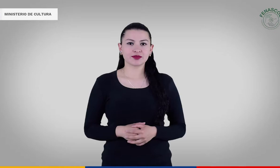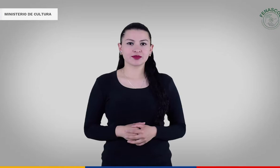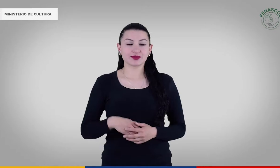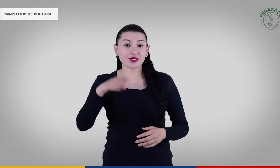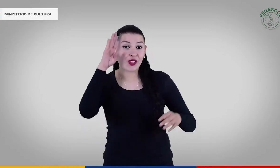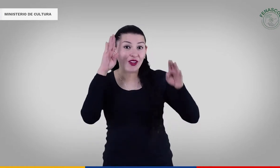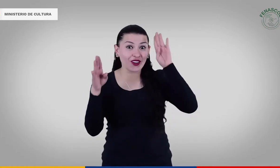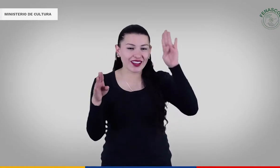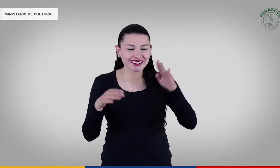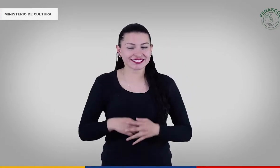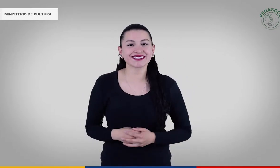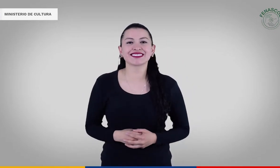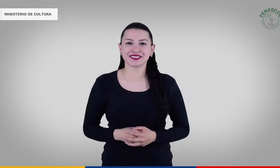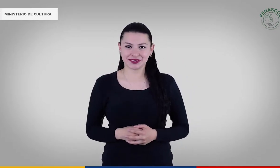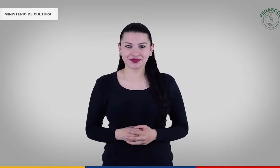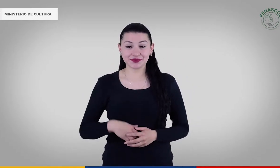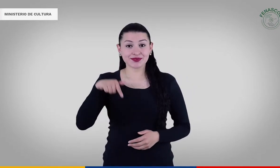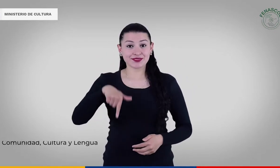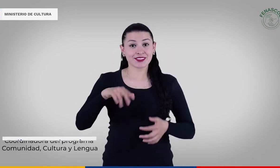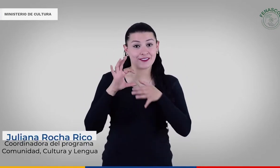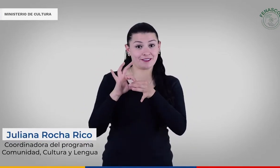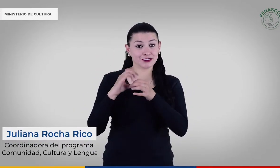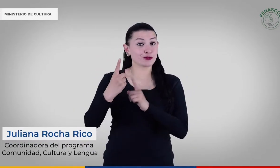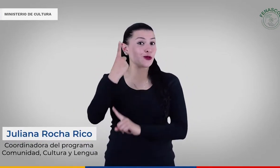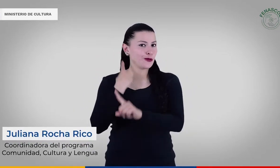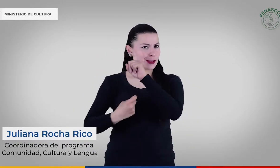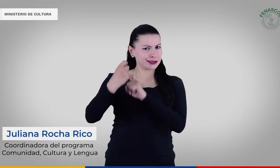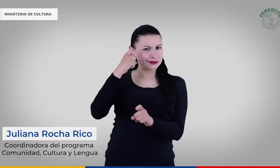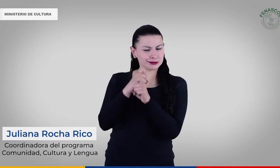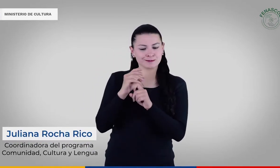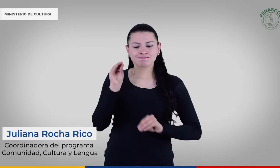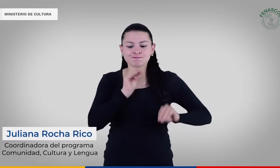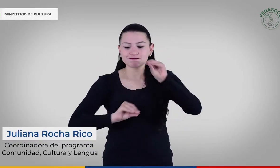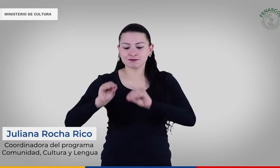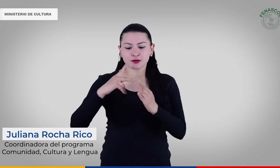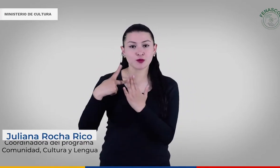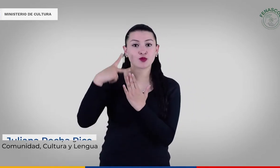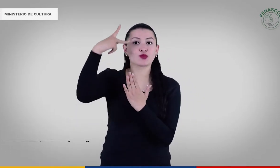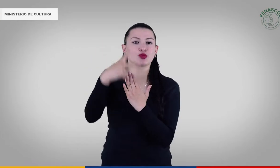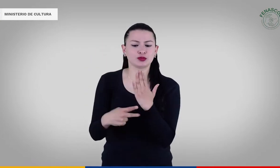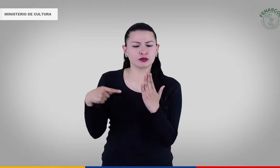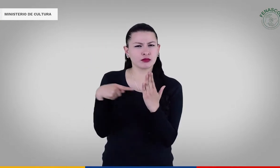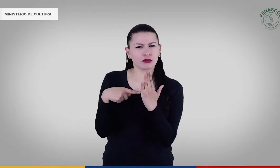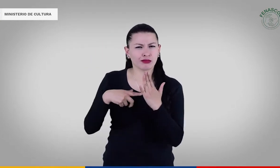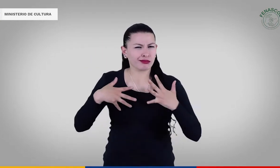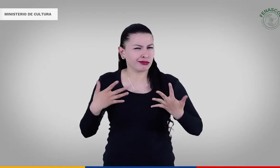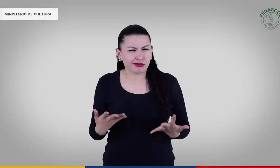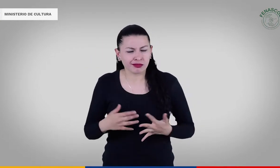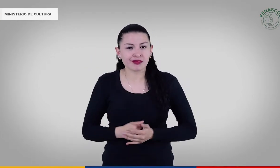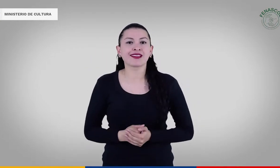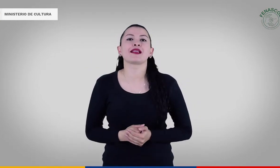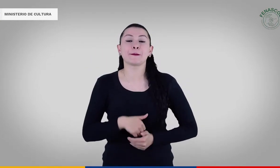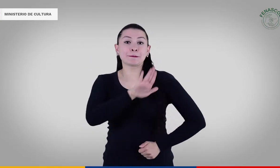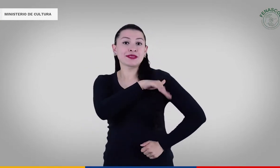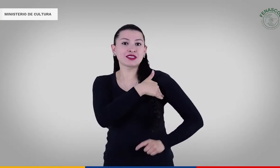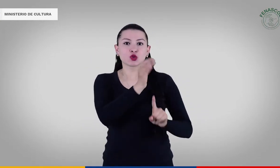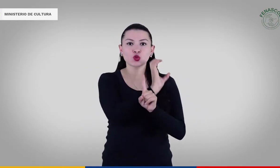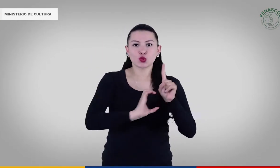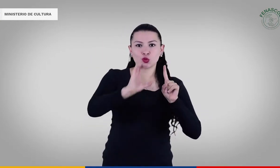Hola a todos. Desde el año pasado, desde FENASCOL, se